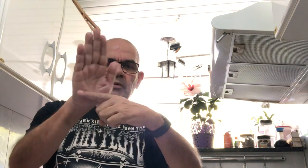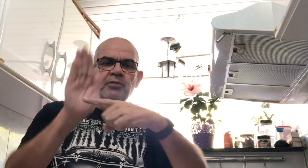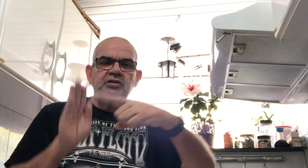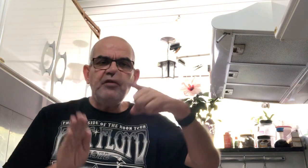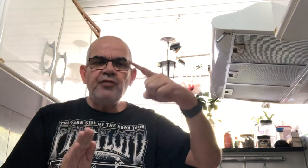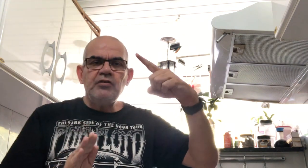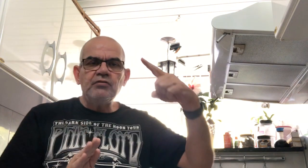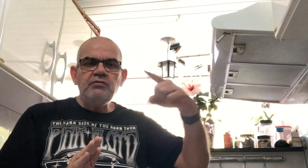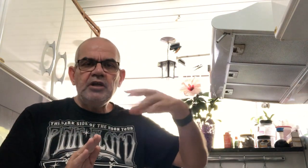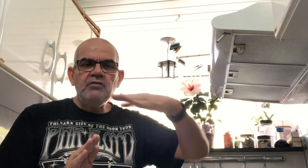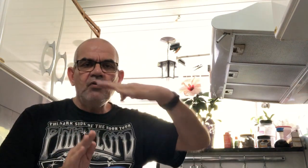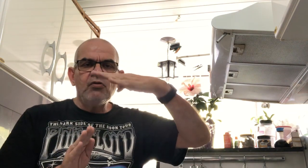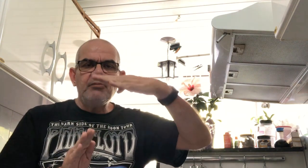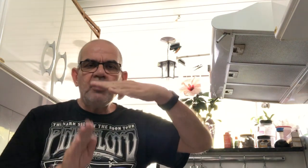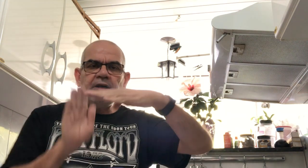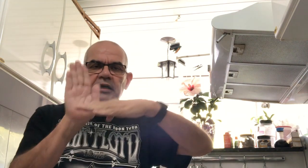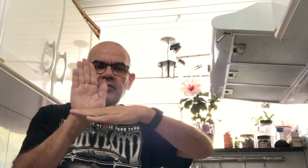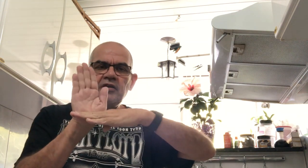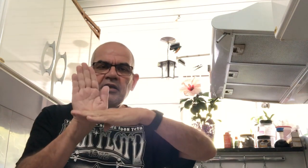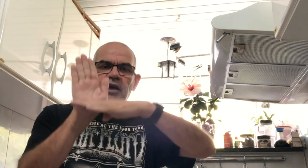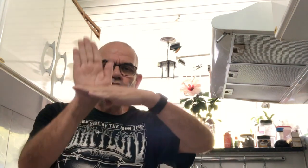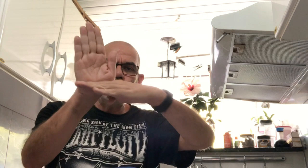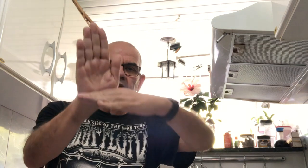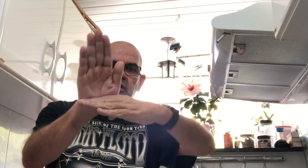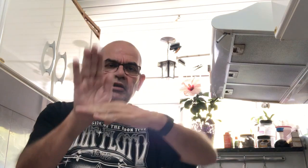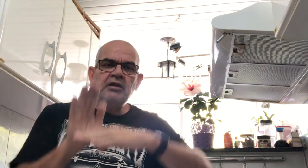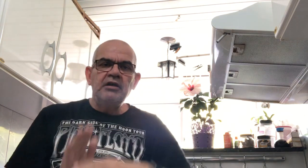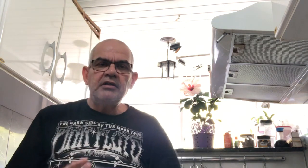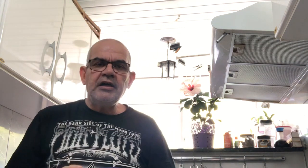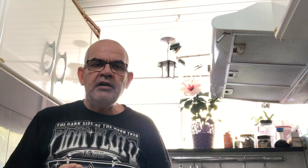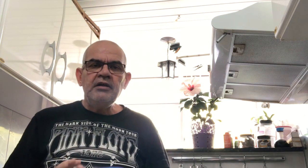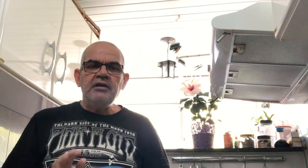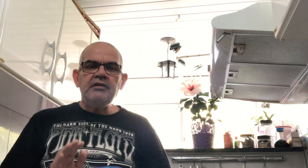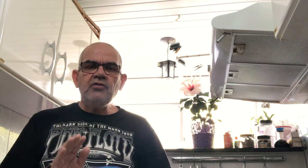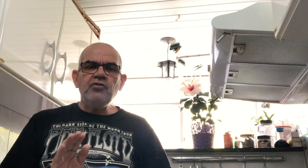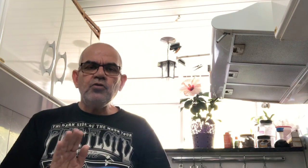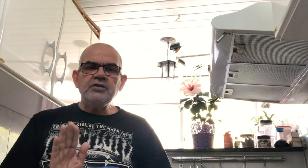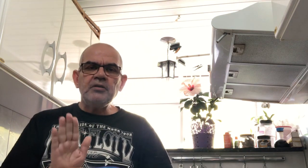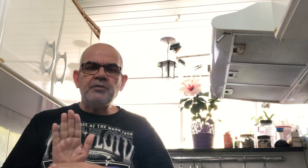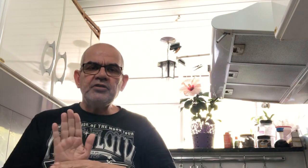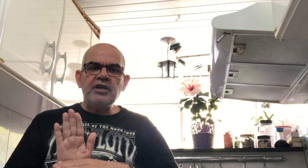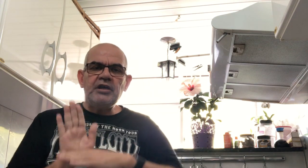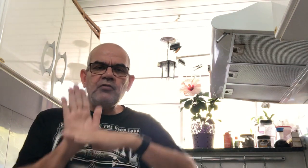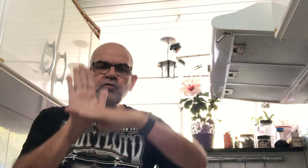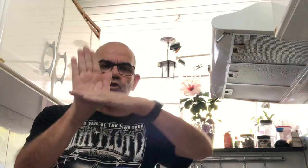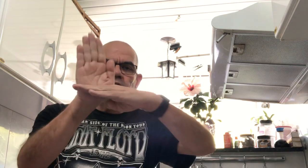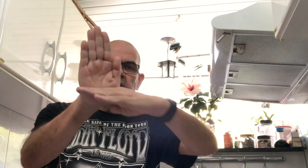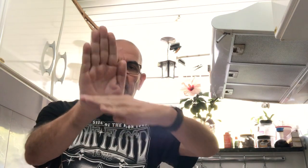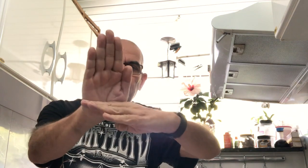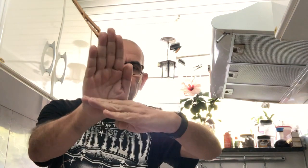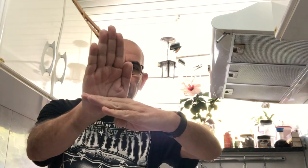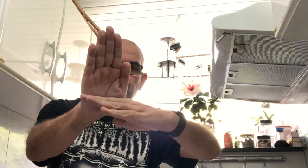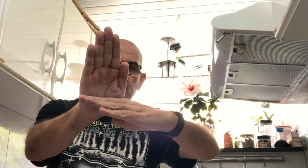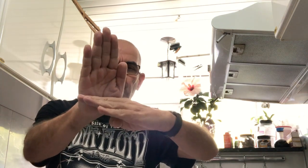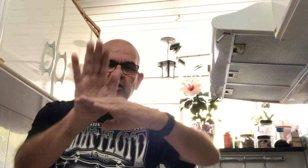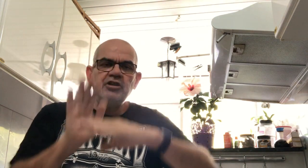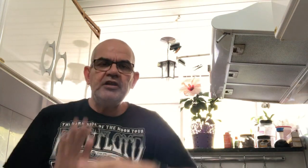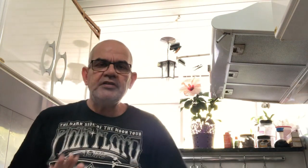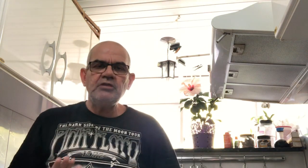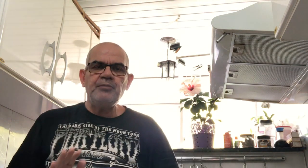Pode ser feito com o dedo ou com mão aberta, assim. Ajuda. Tá? Então, se eu estou dizendo para você, eu vou te ajudar, aí você faz na direção da